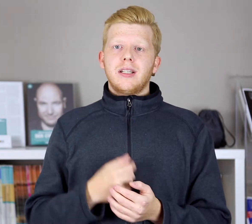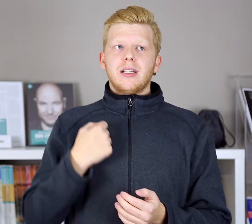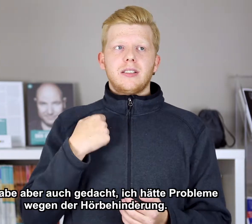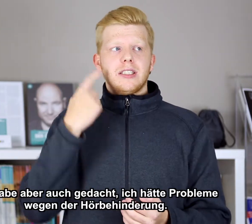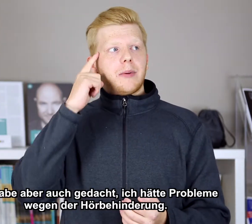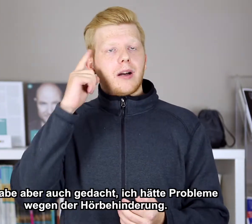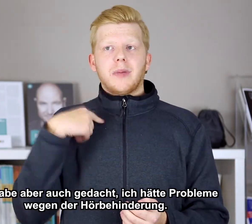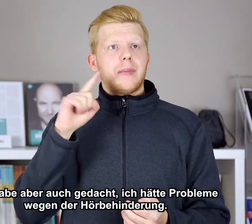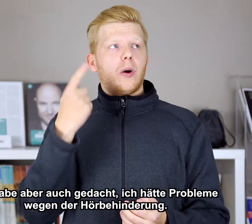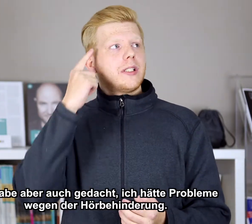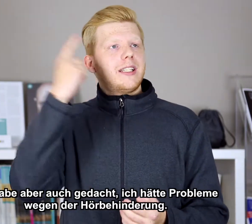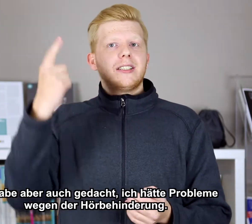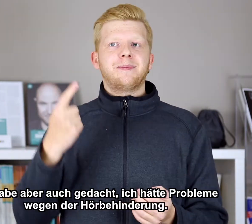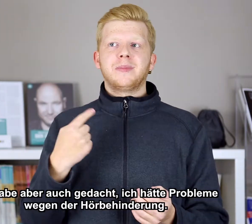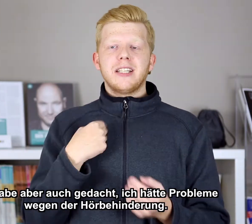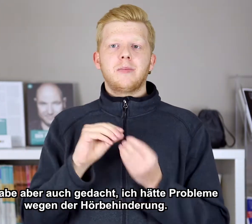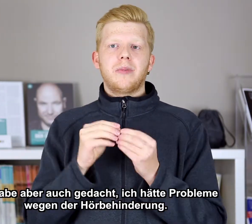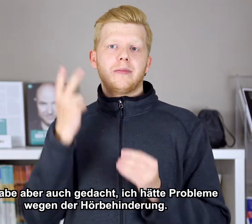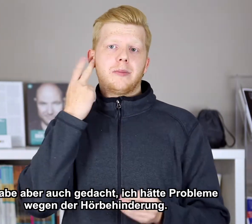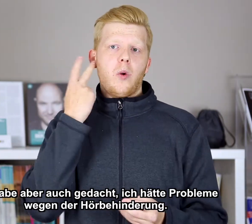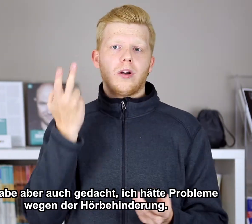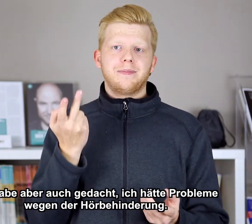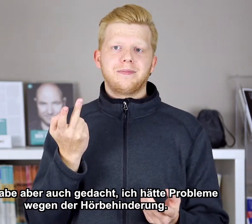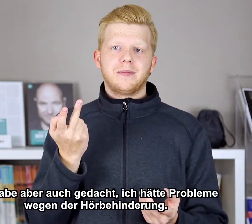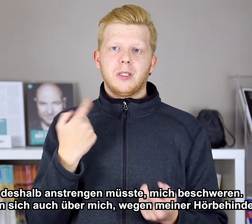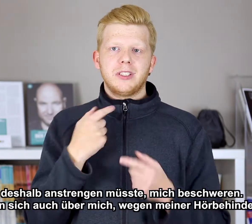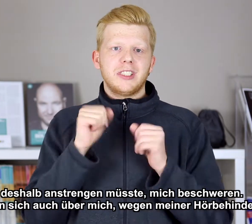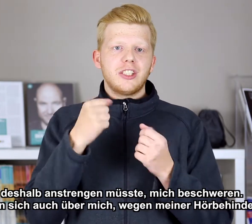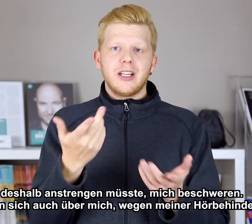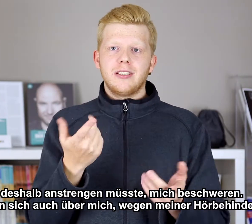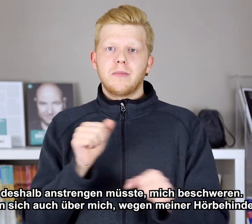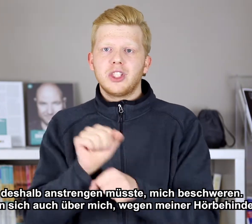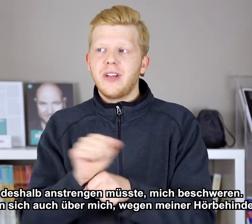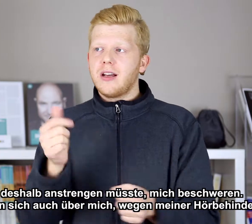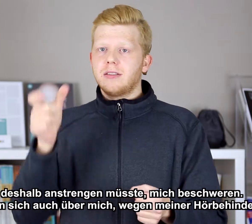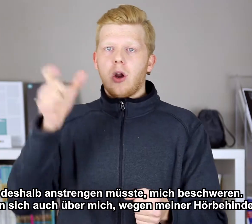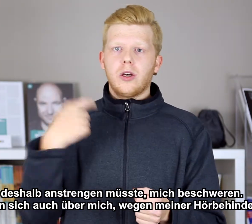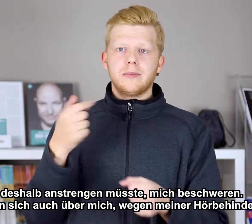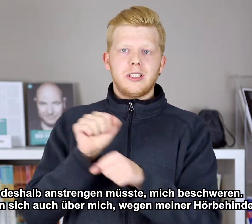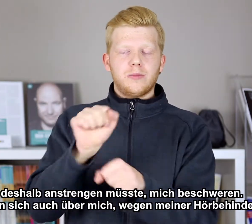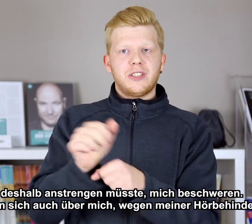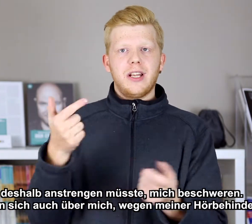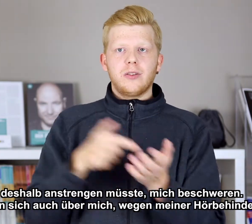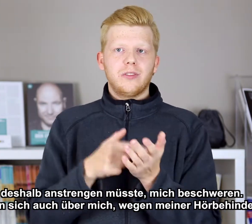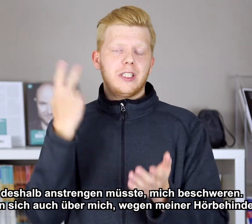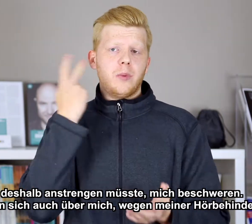So, ich habe auch gedacht, hätte ich ein Problem mit dem Hören. Ich müsste mich anstrengen, beschweren. Leute mich auch beschweren, Grunde, die wir